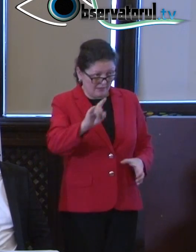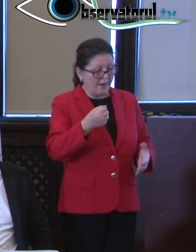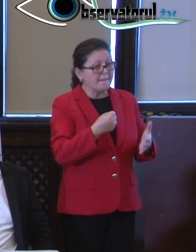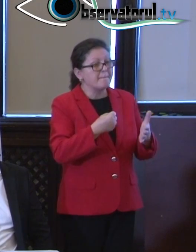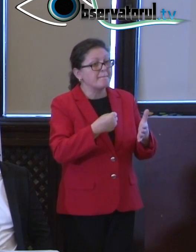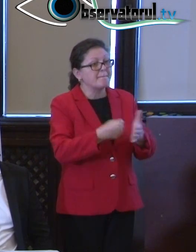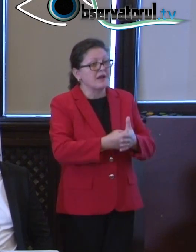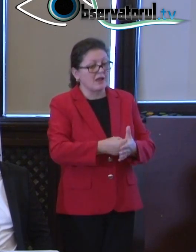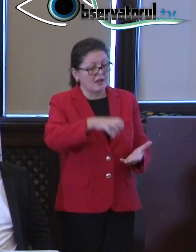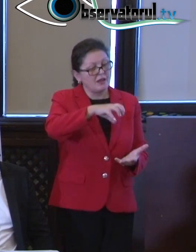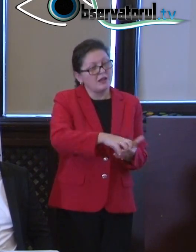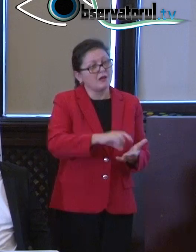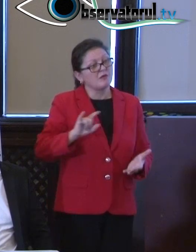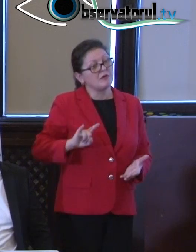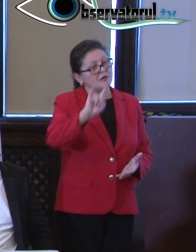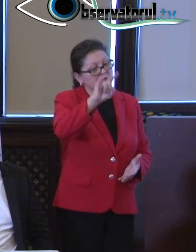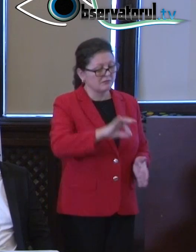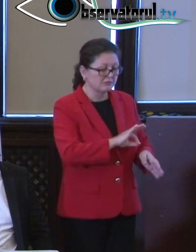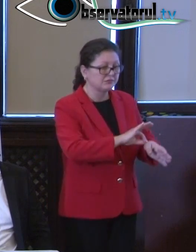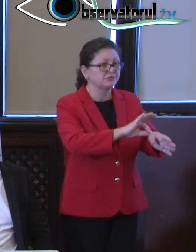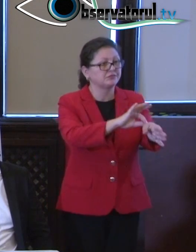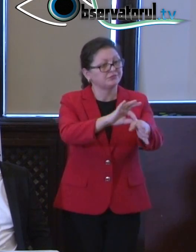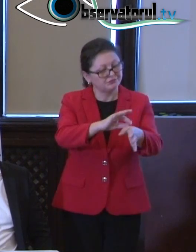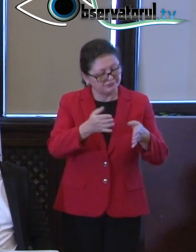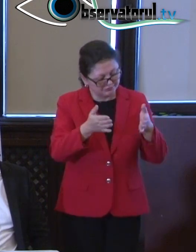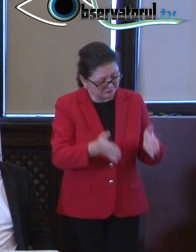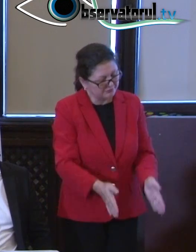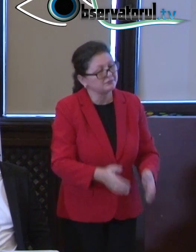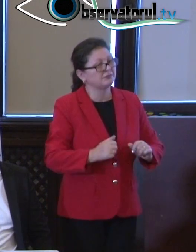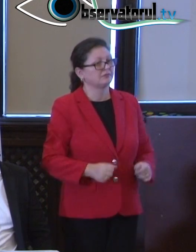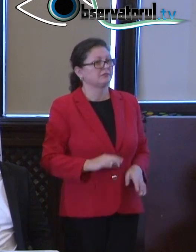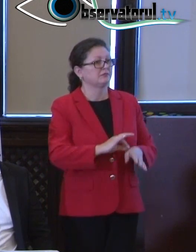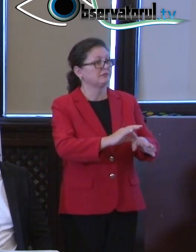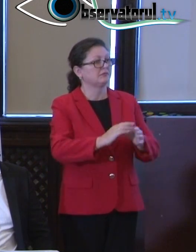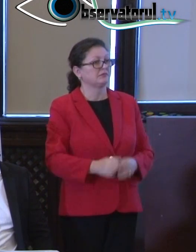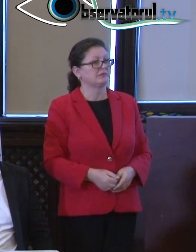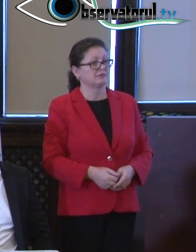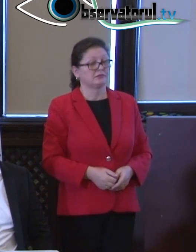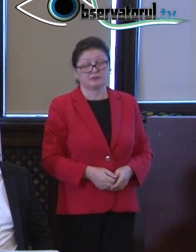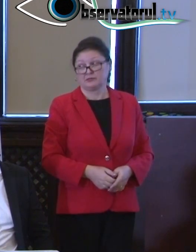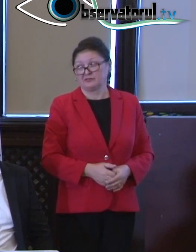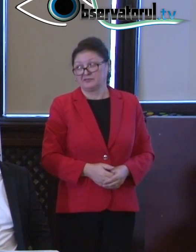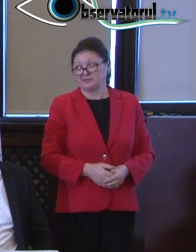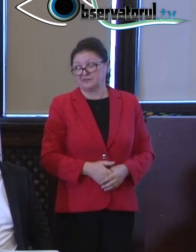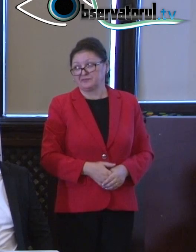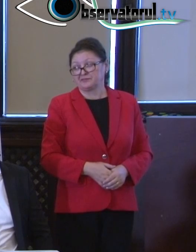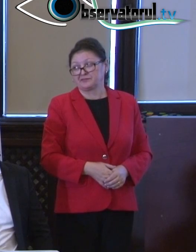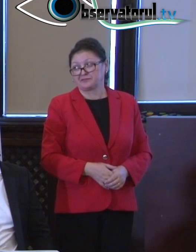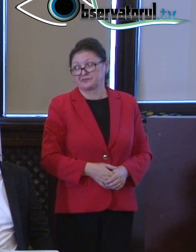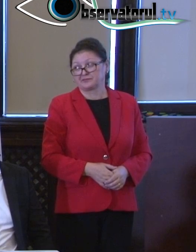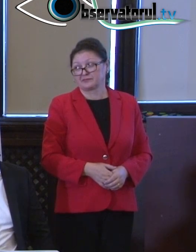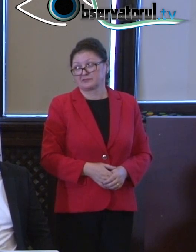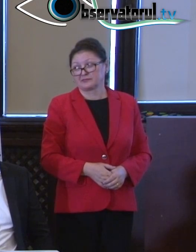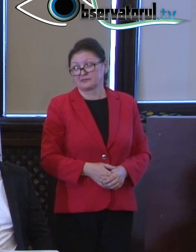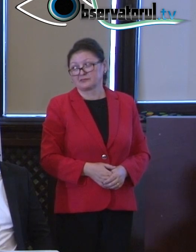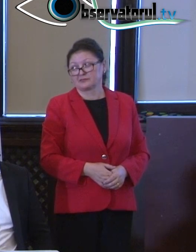cineva să-mi spună da știi, stai mai la dreapta, stai mai la stânga, nu stau pe locul meu și tu mă conduci până acolo pentru că în costul biletului meu